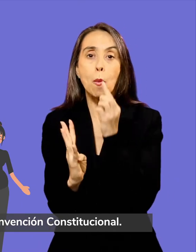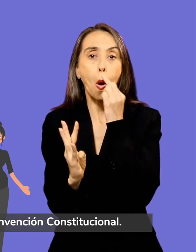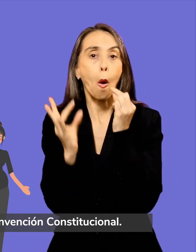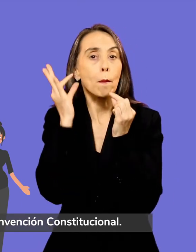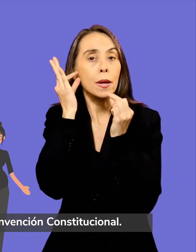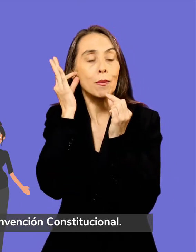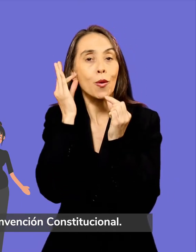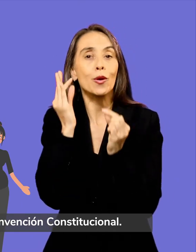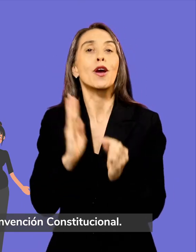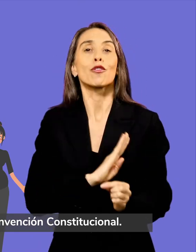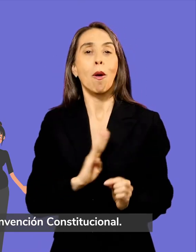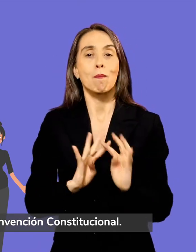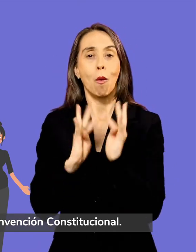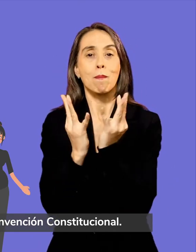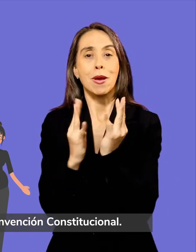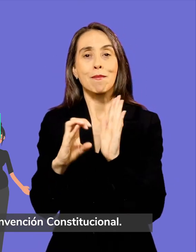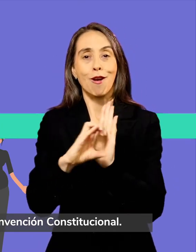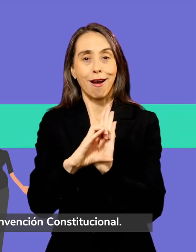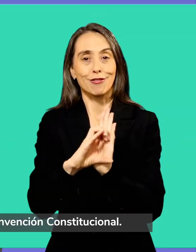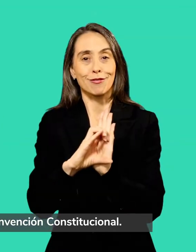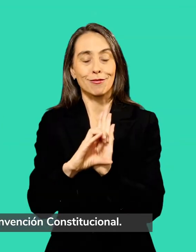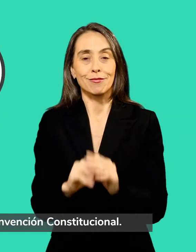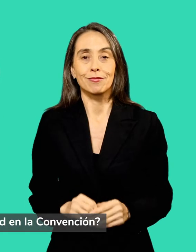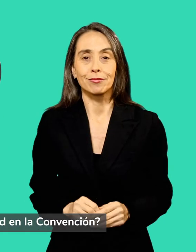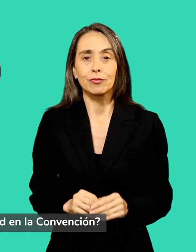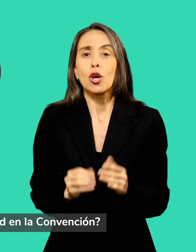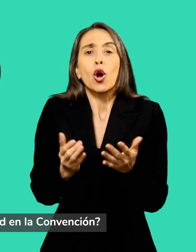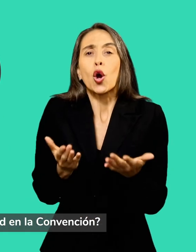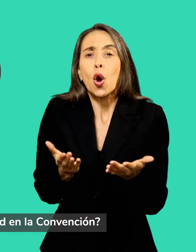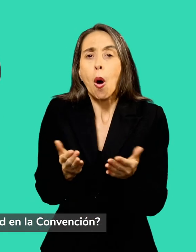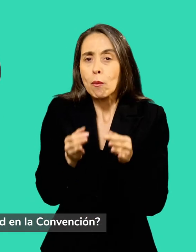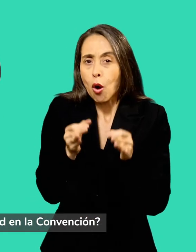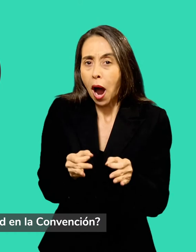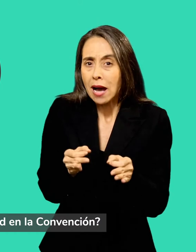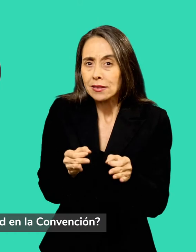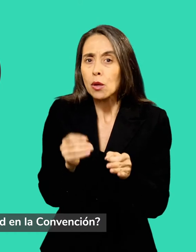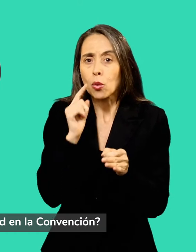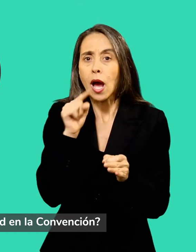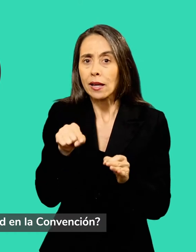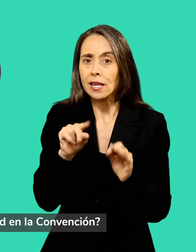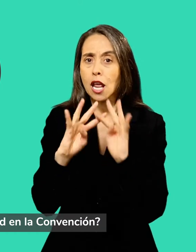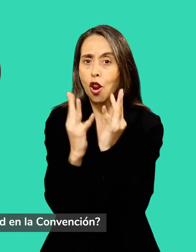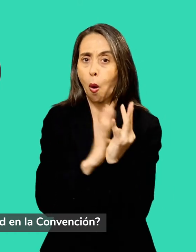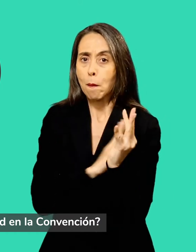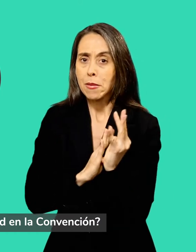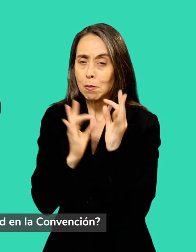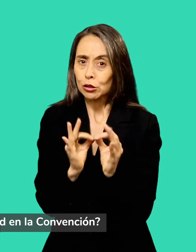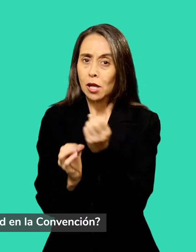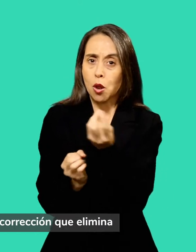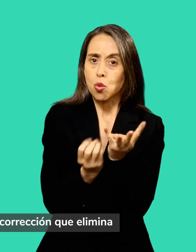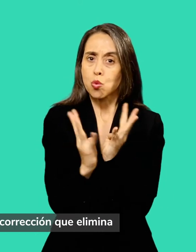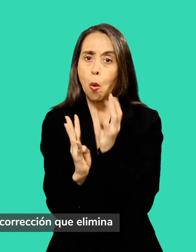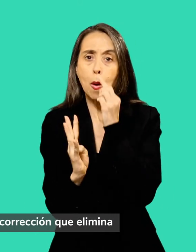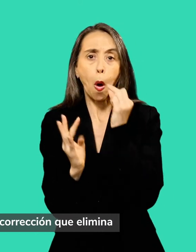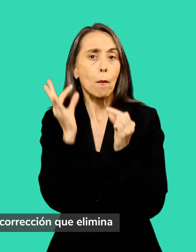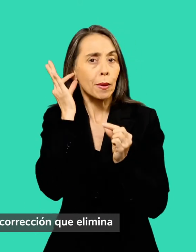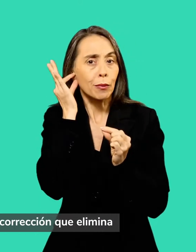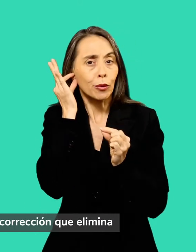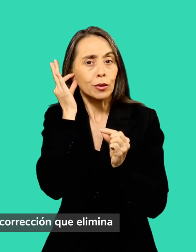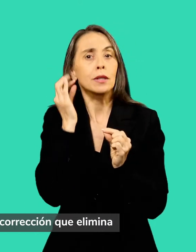Convención Constitucional. ¿Cómo se asegurará la paridad en la Convención? Se estableció un mecanismo